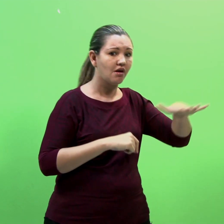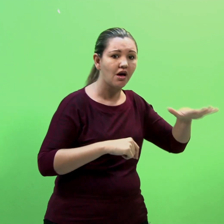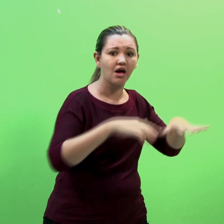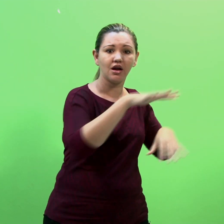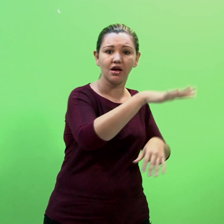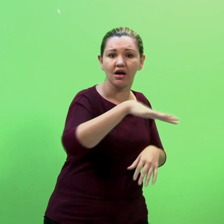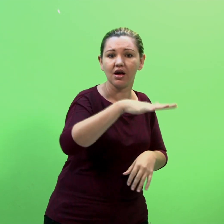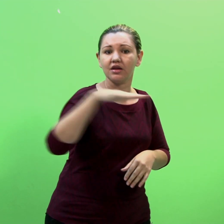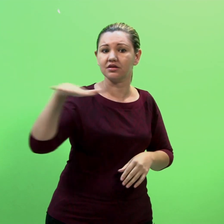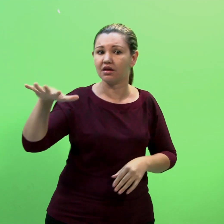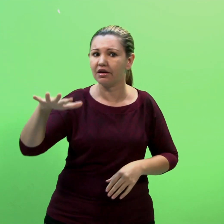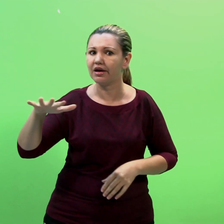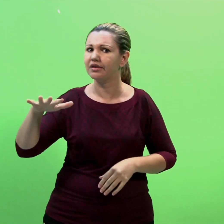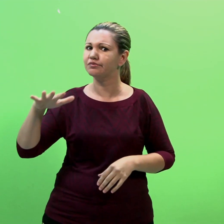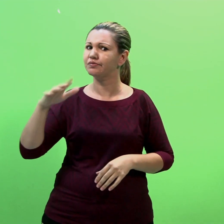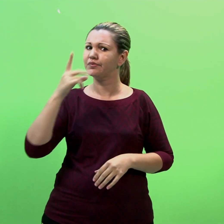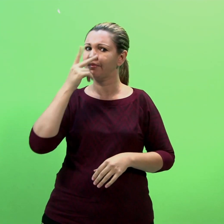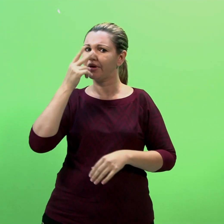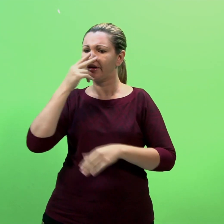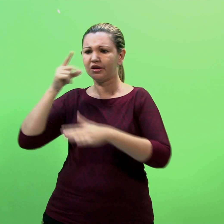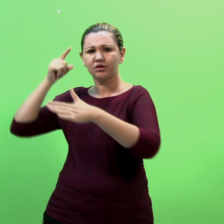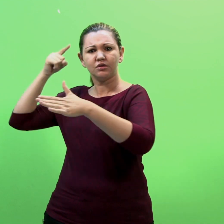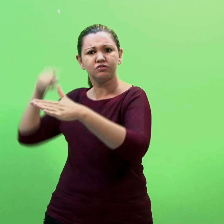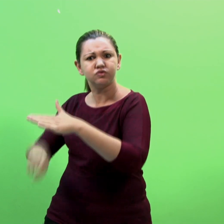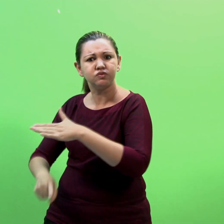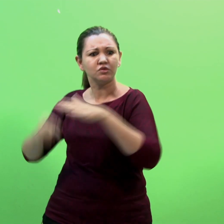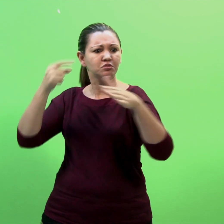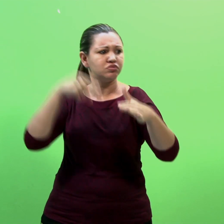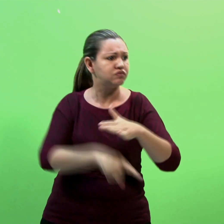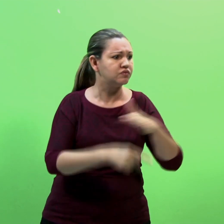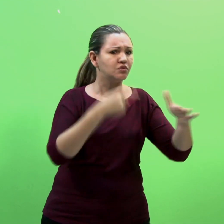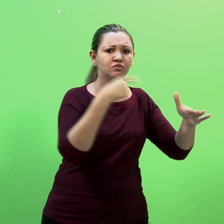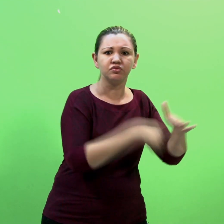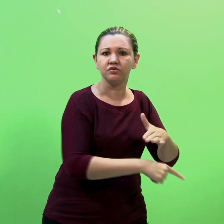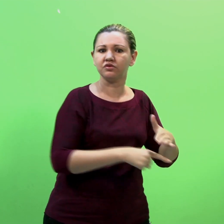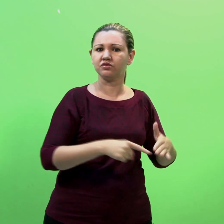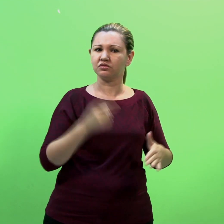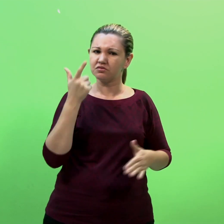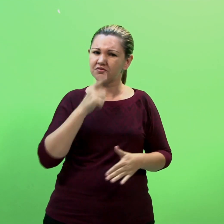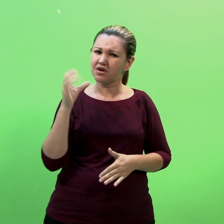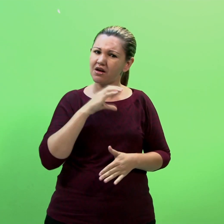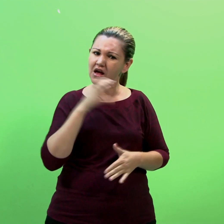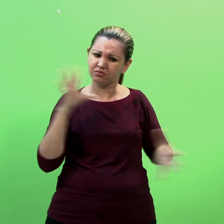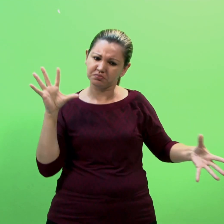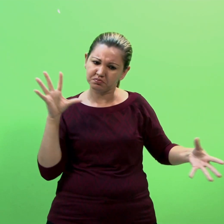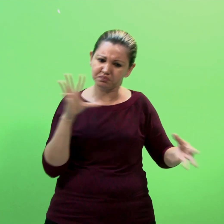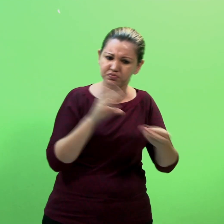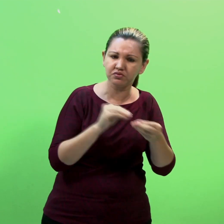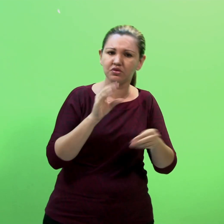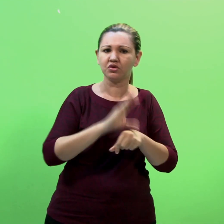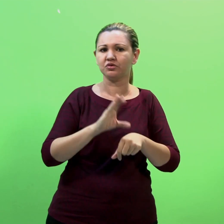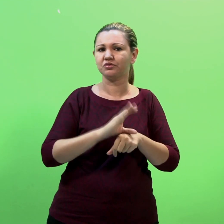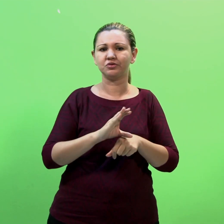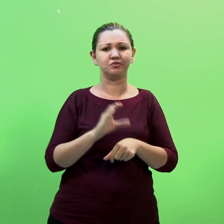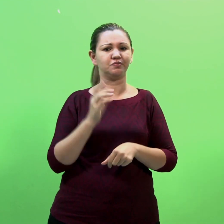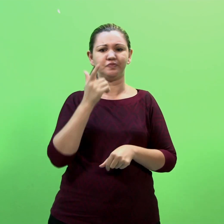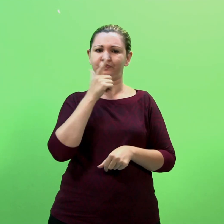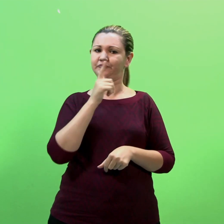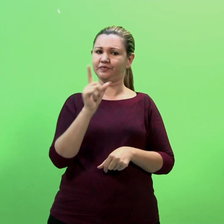de interpretação são bem amplos e nem sempre é possível abordá-los rápida e sinteticamente. Sendo assim, essa